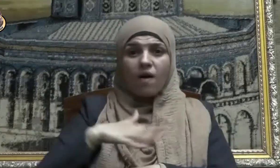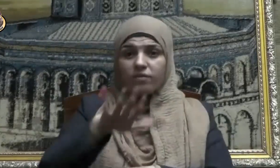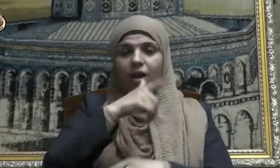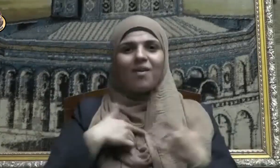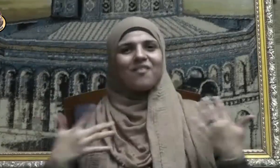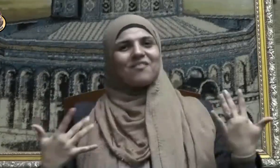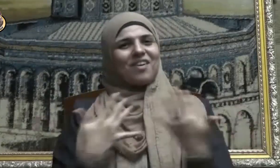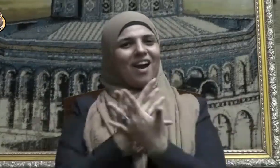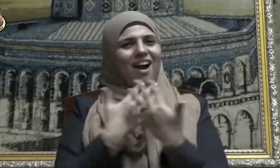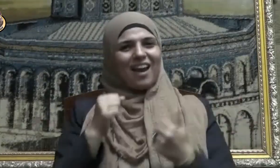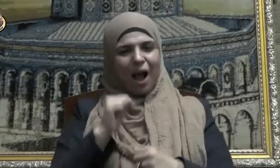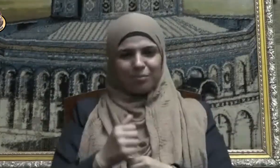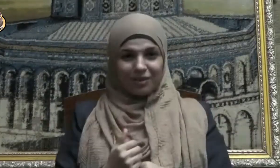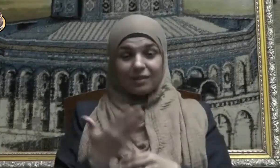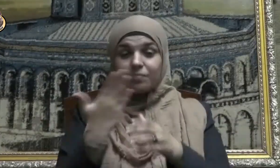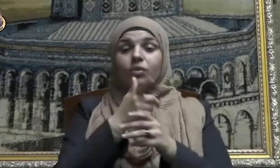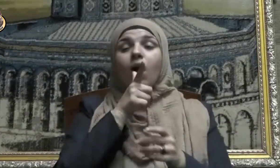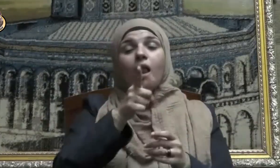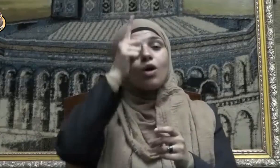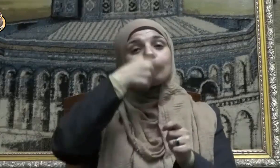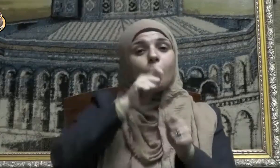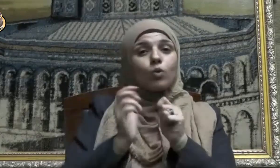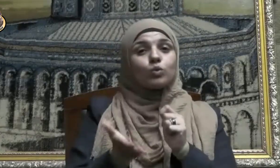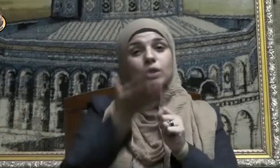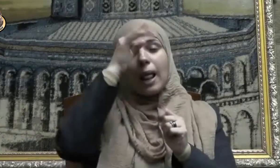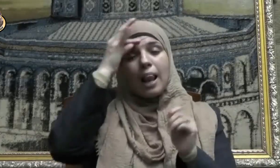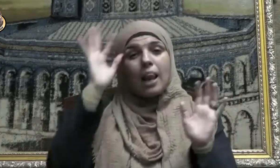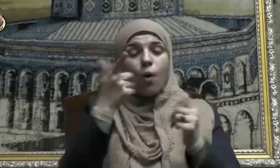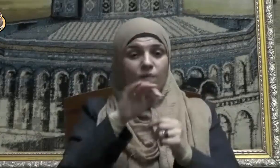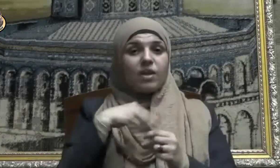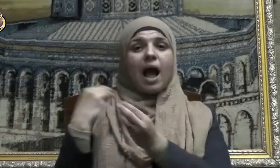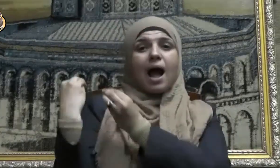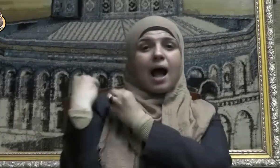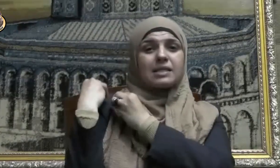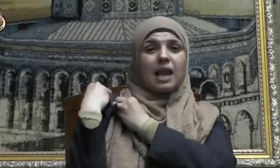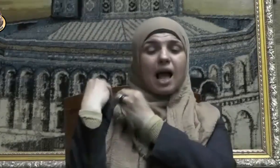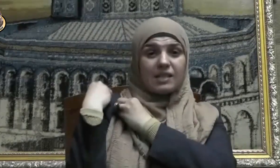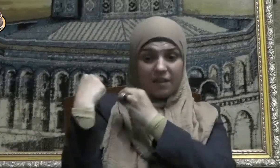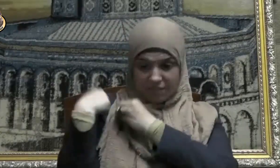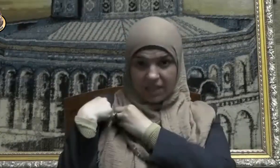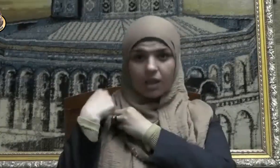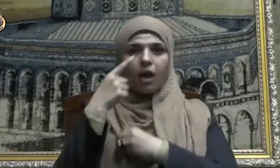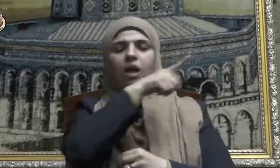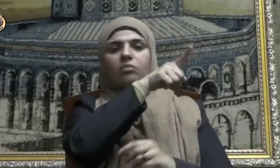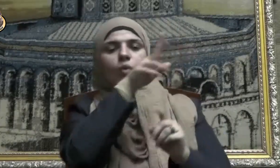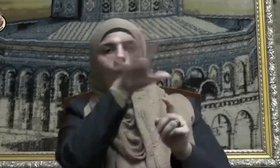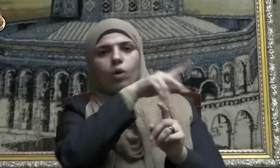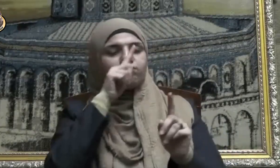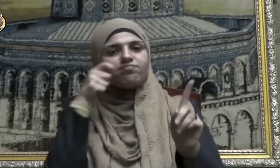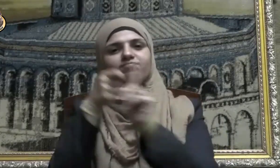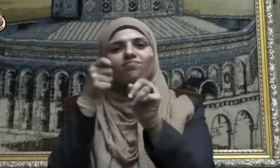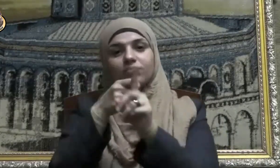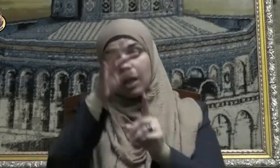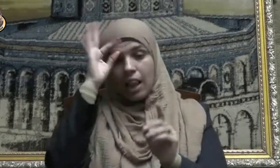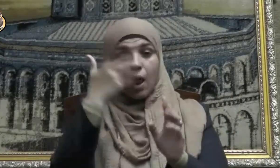تعالى إن تمسسكم حسنة تسؤهم وإن تصبكم سيئة